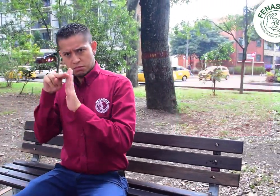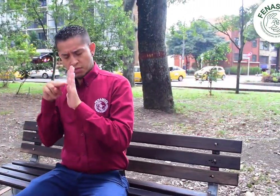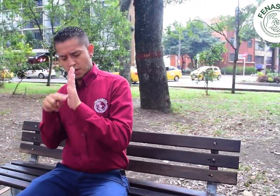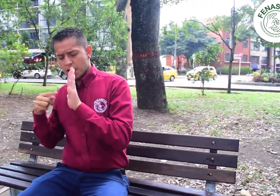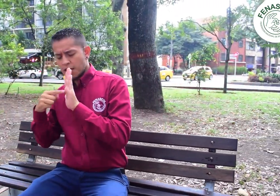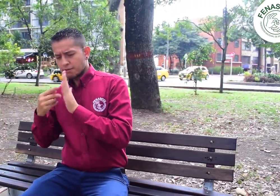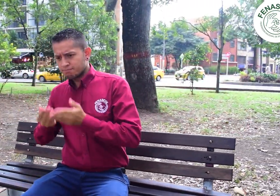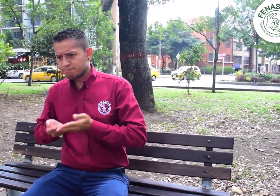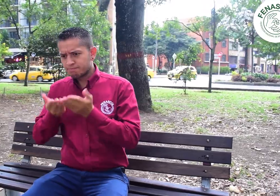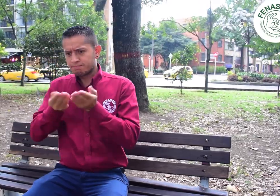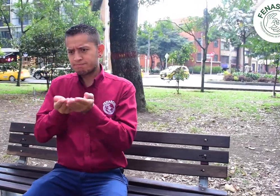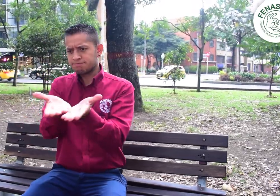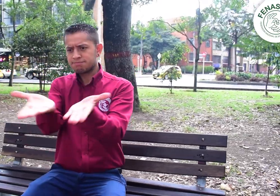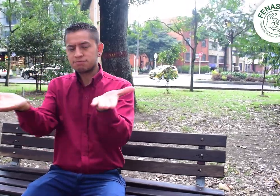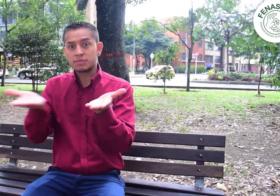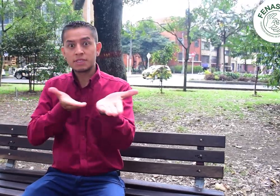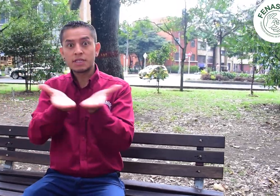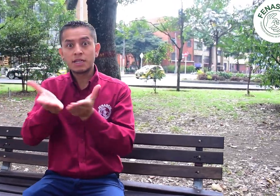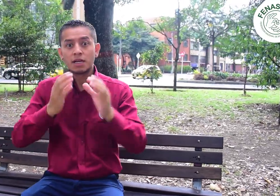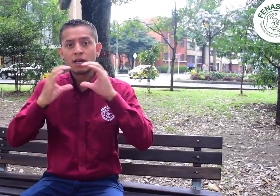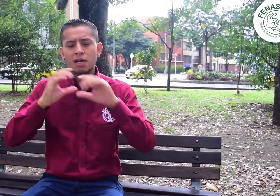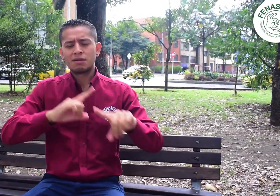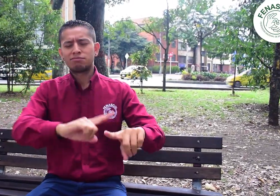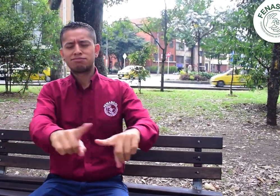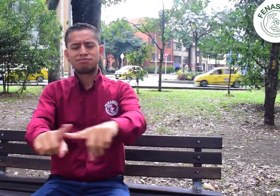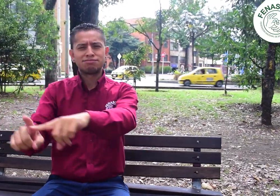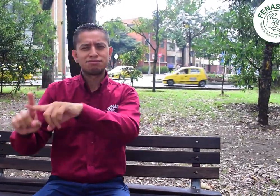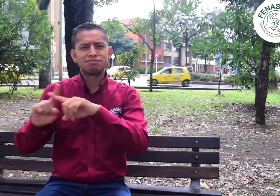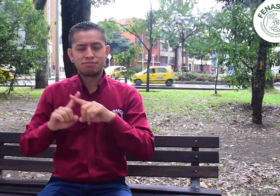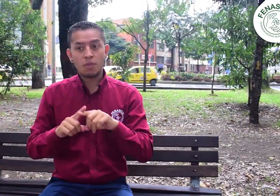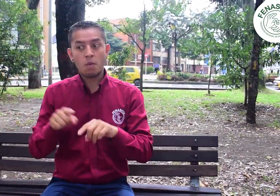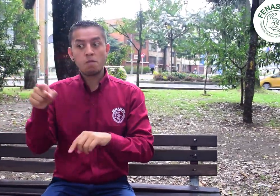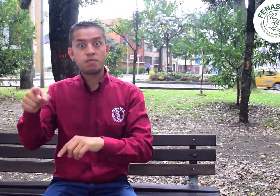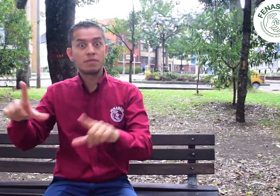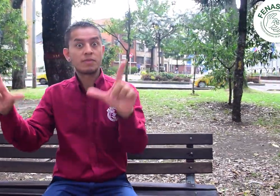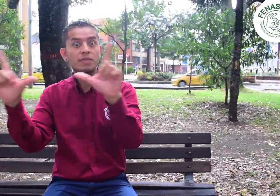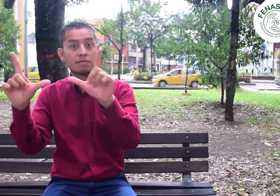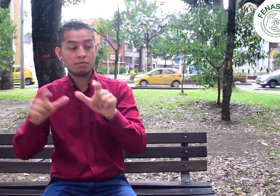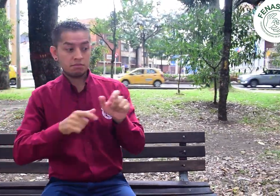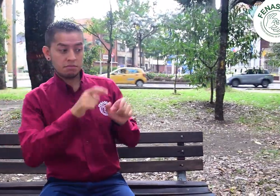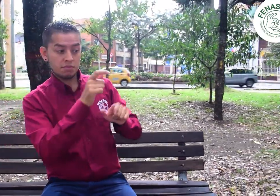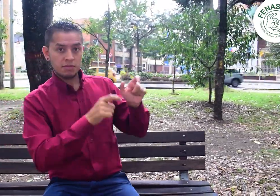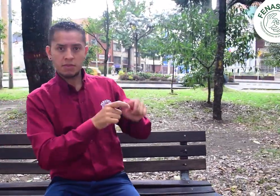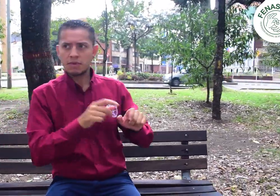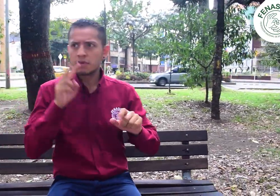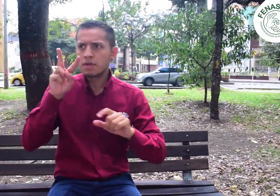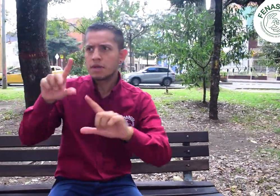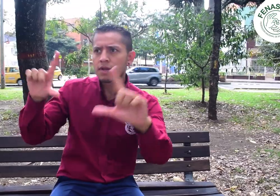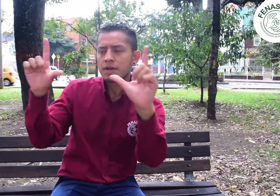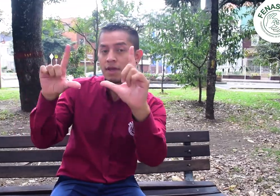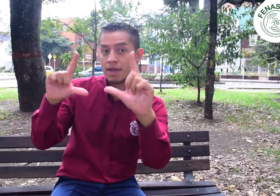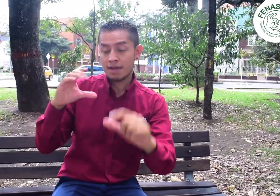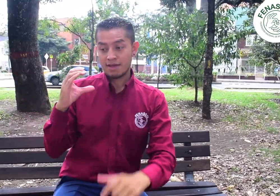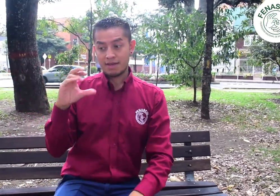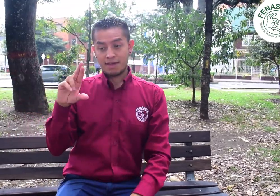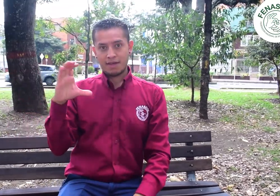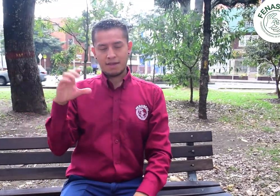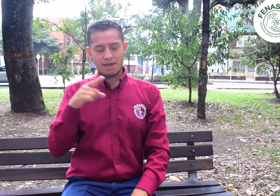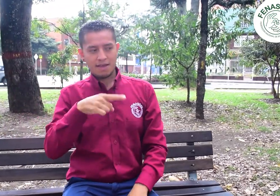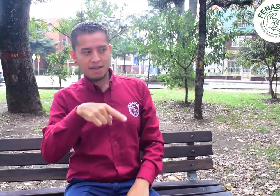expedir las reglas y normas para varios servicios de comunicaciones, entre esos el de la televisión. Además, la CRC busca proteger los